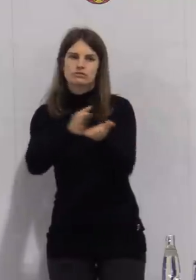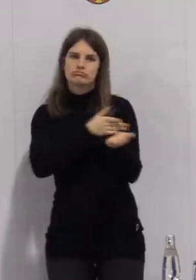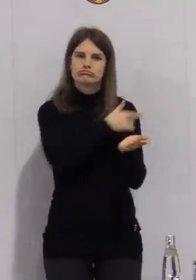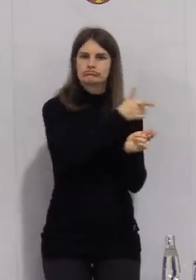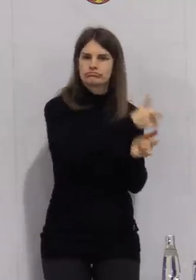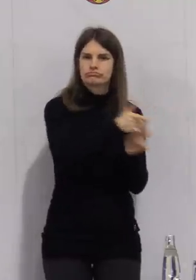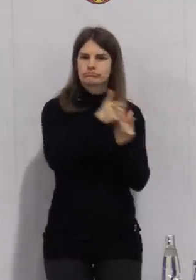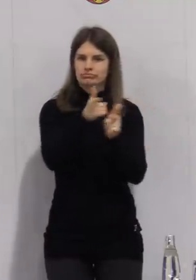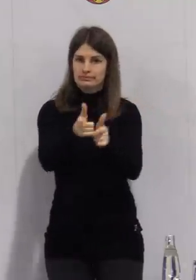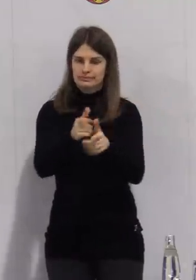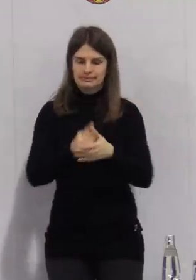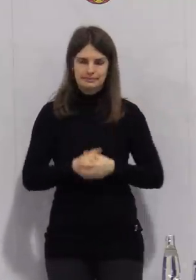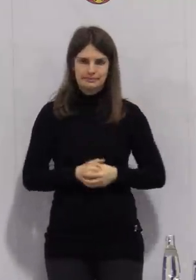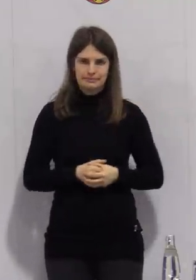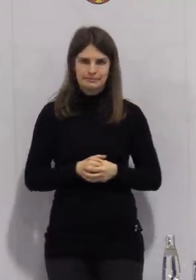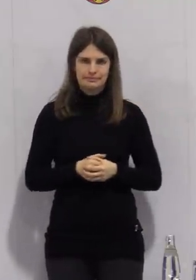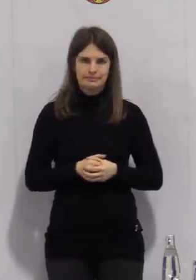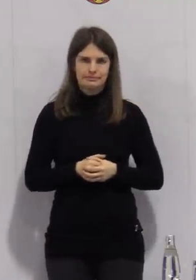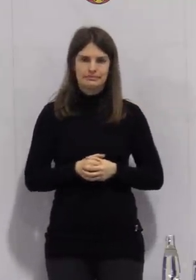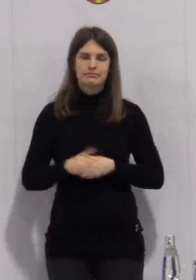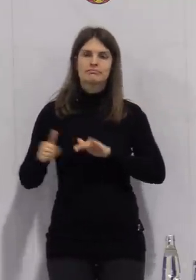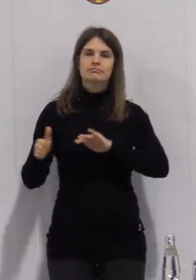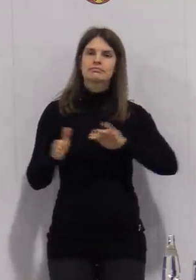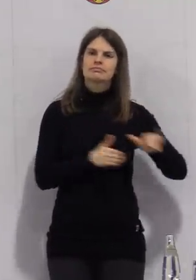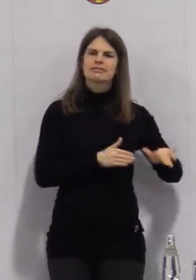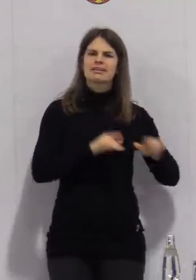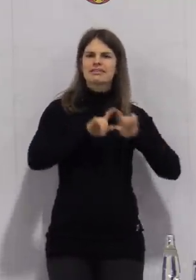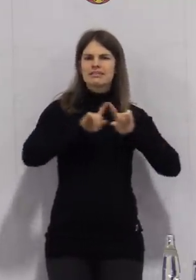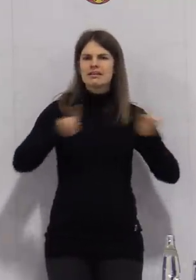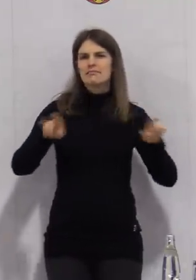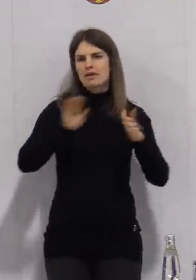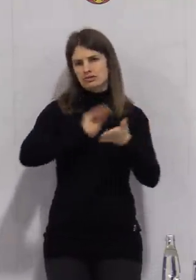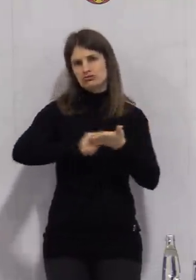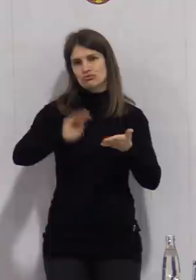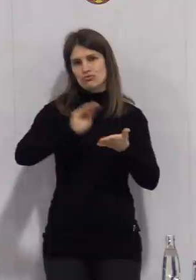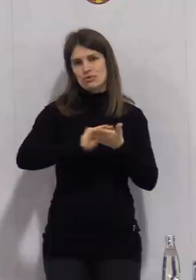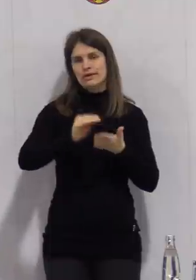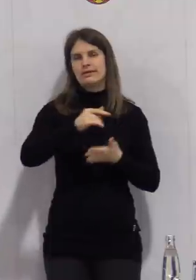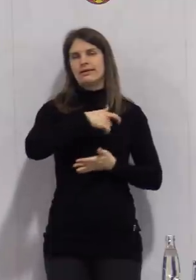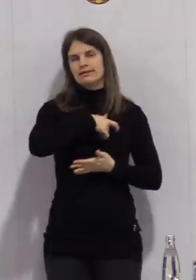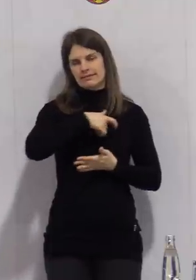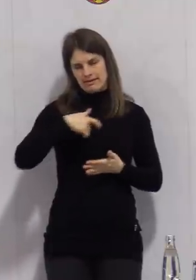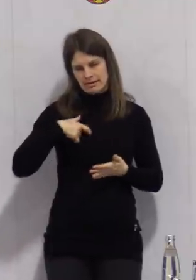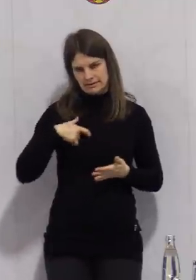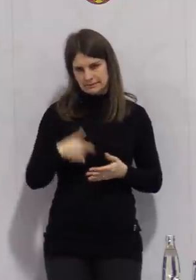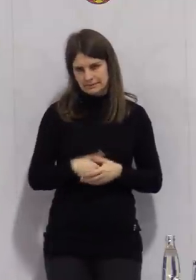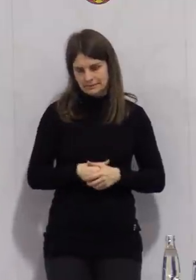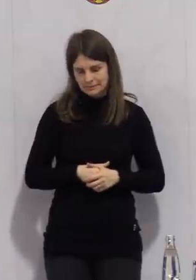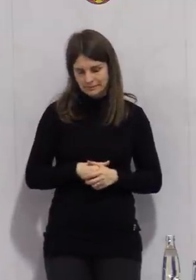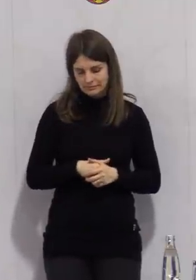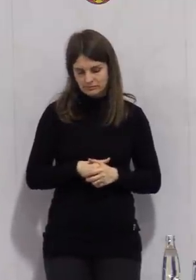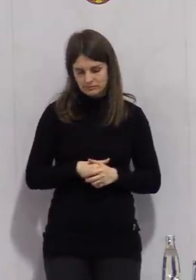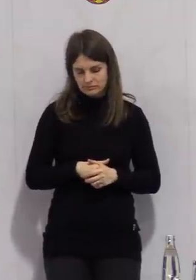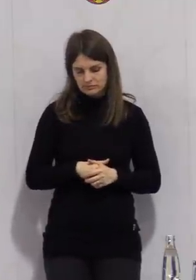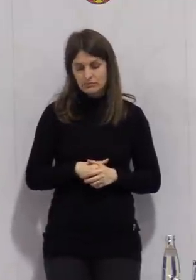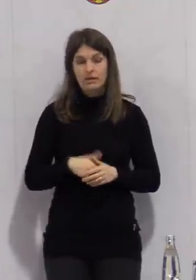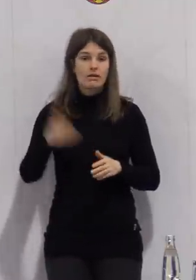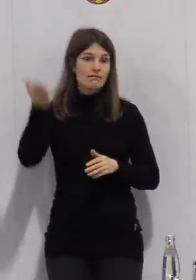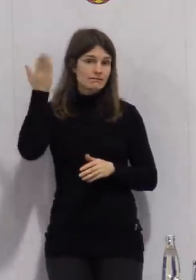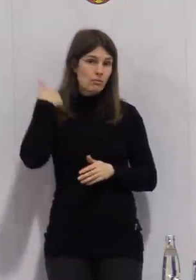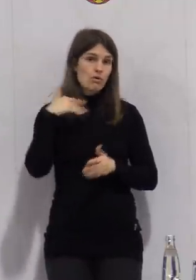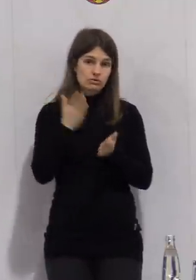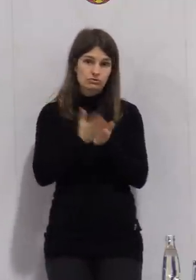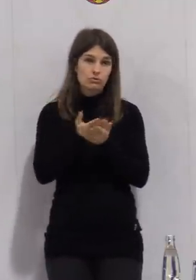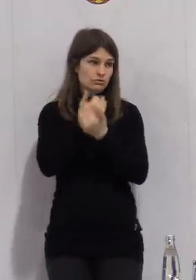Problematik der Schulen und Kindertagesstätten. Ich habe ja vorhin schon unsere Infektionslage